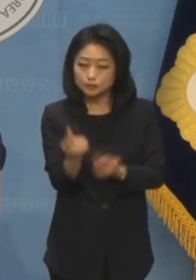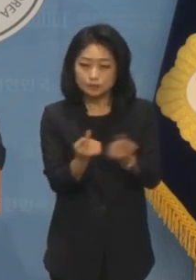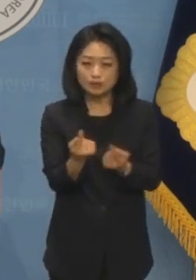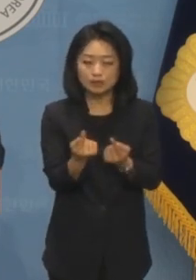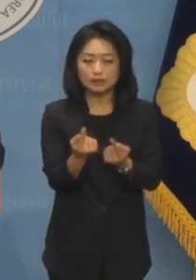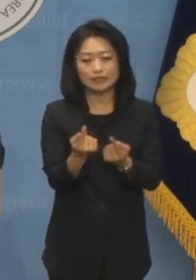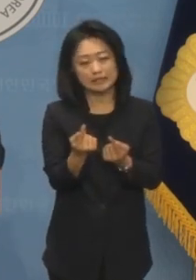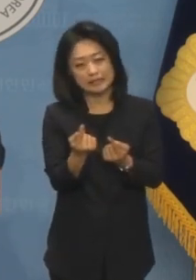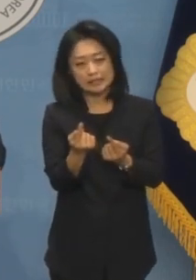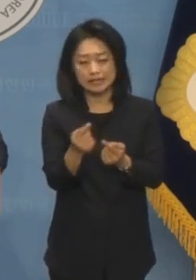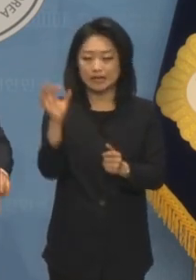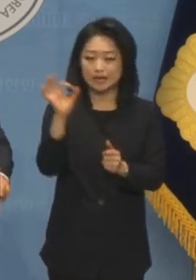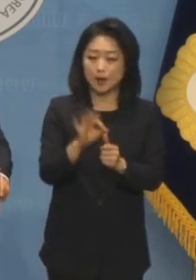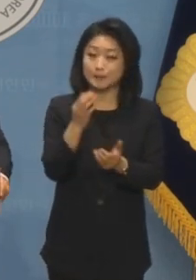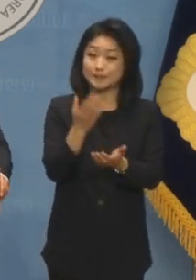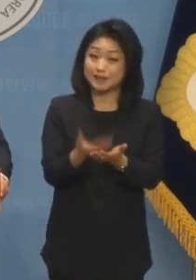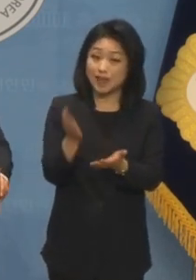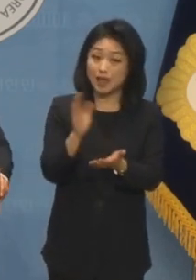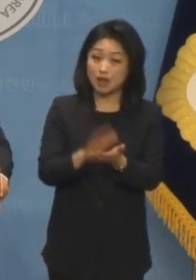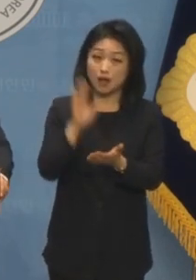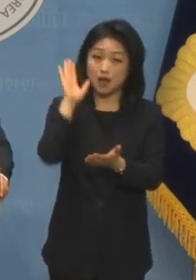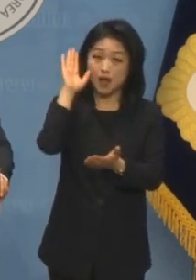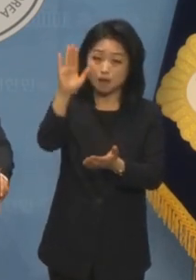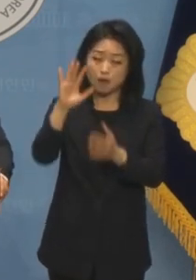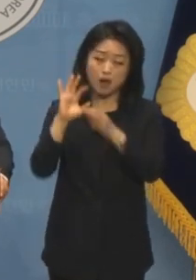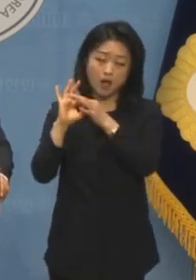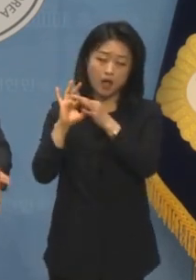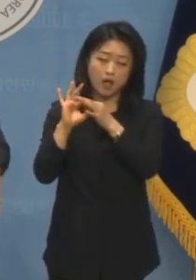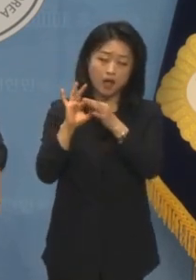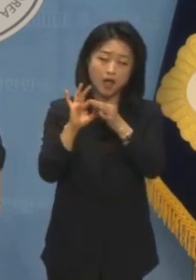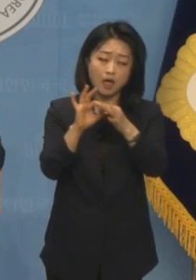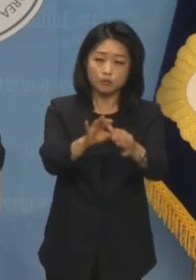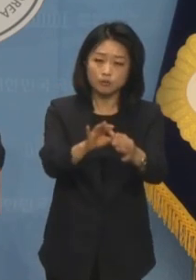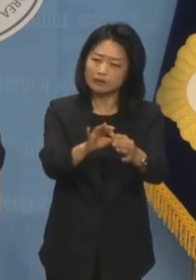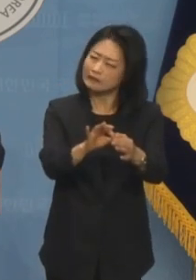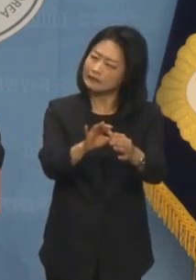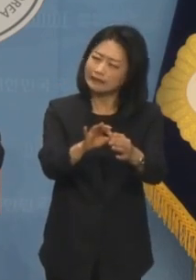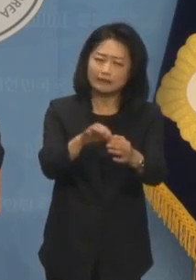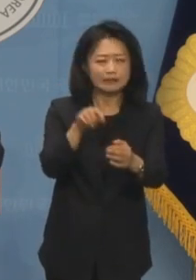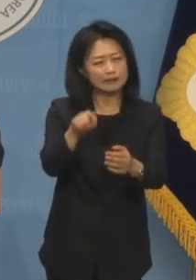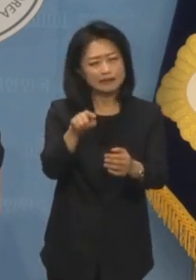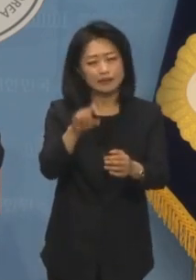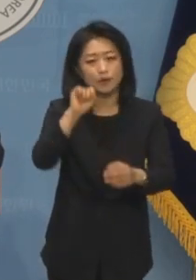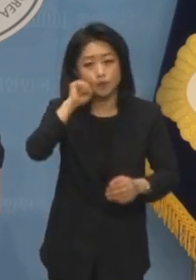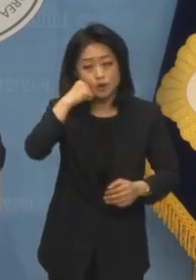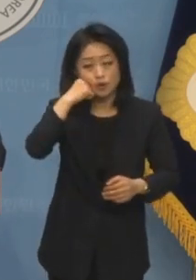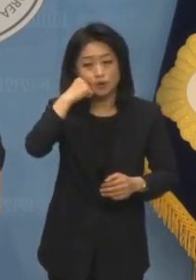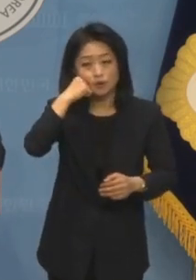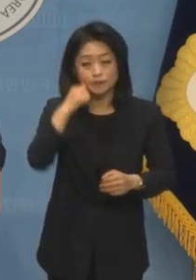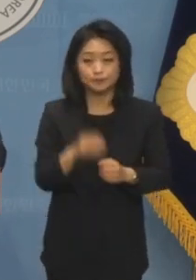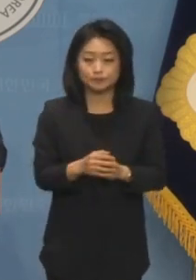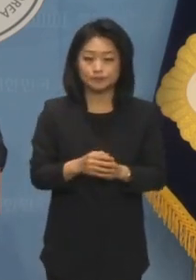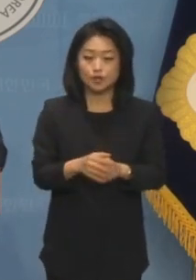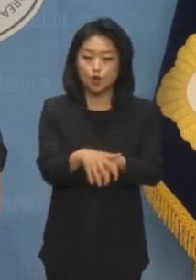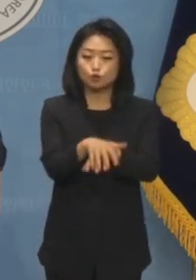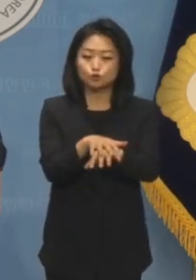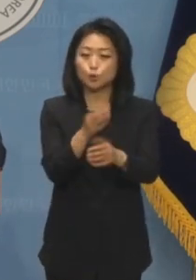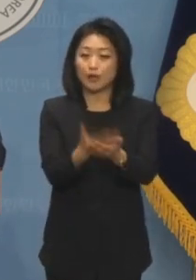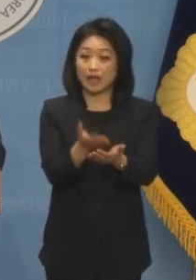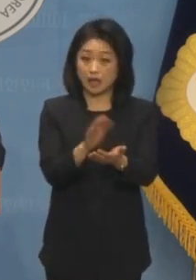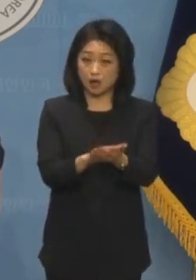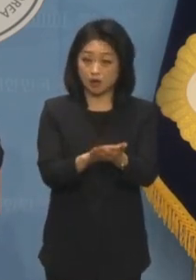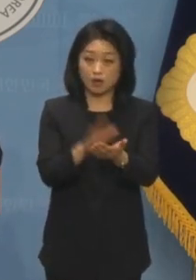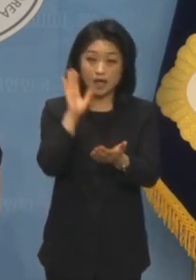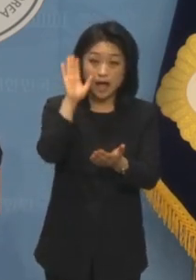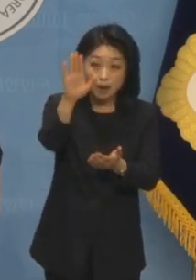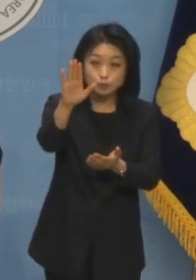확보라는 연금개혁의 근본적 목표를 외면하는 것입니다. 연금의 구조개혁은 기성세대가 감당해야